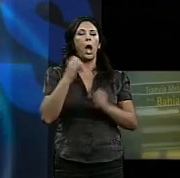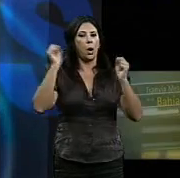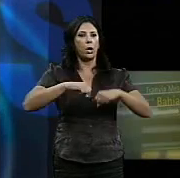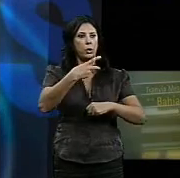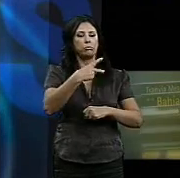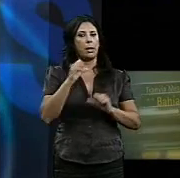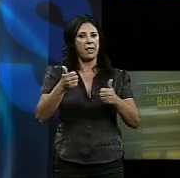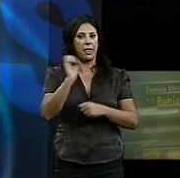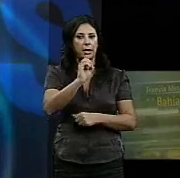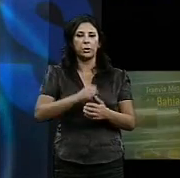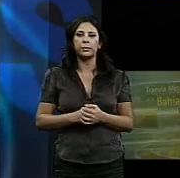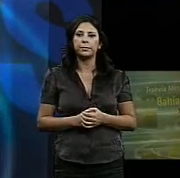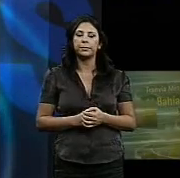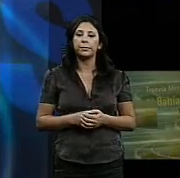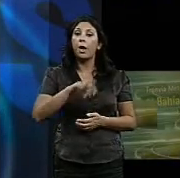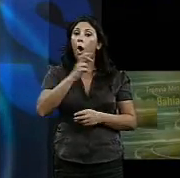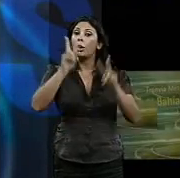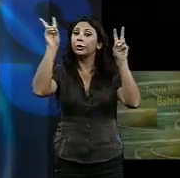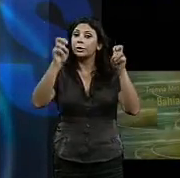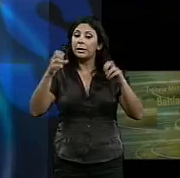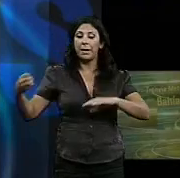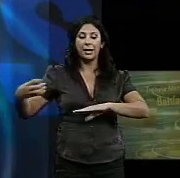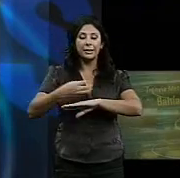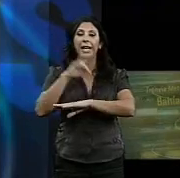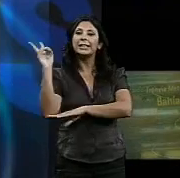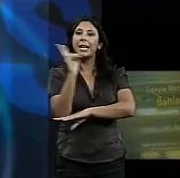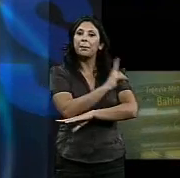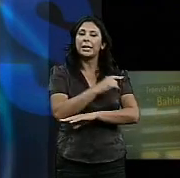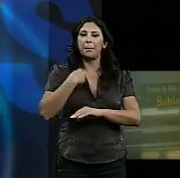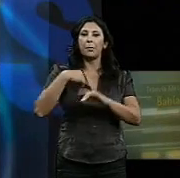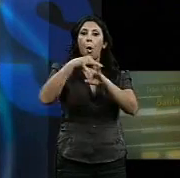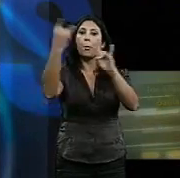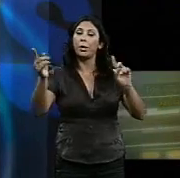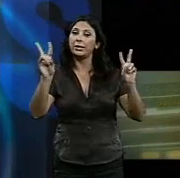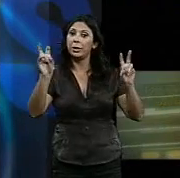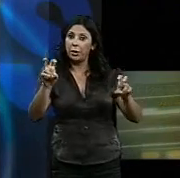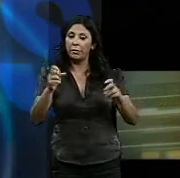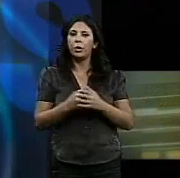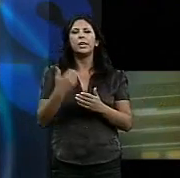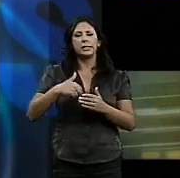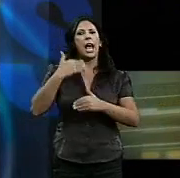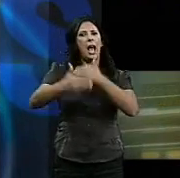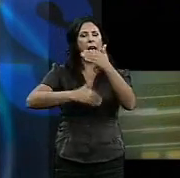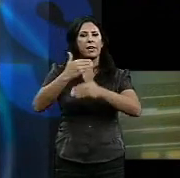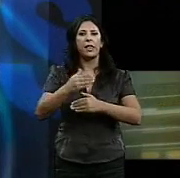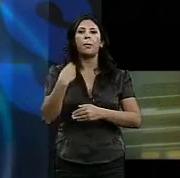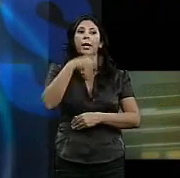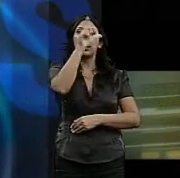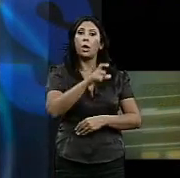los asuntos ha sido el trazado del tranvía que discurrirá por el segundo puente. Aunque ya se había avanzado la consejera ha confirmado la